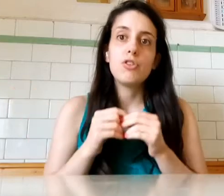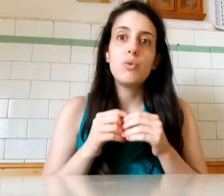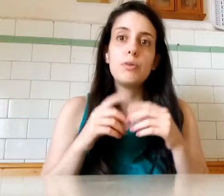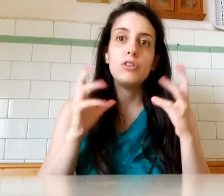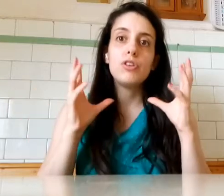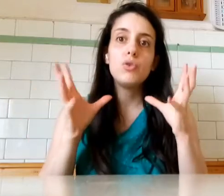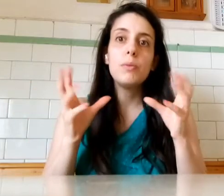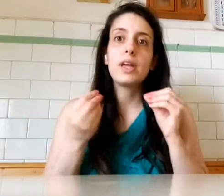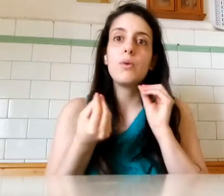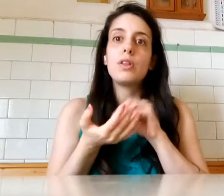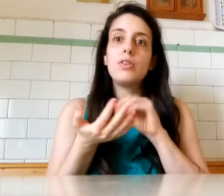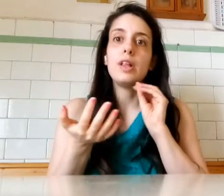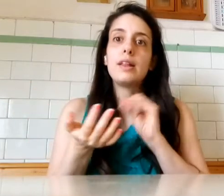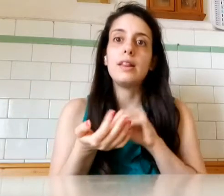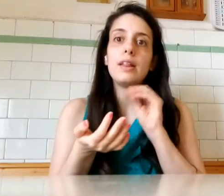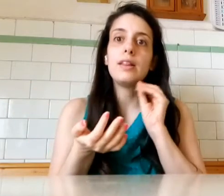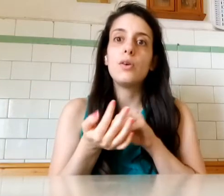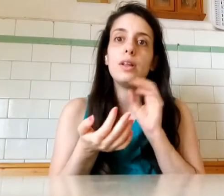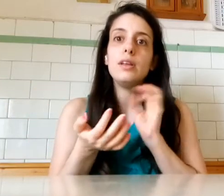solo un po' di gerume Che questo si dà la sensazione Di